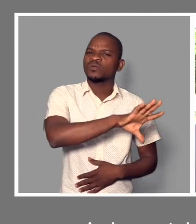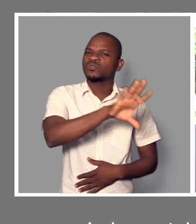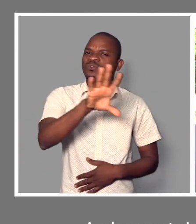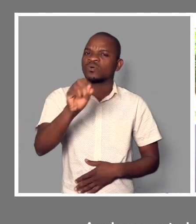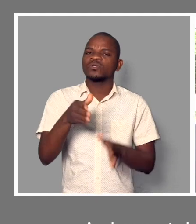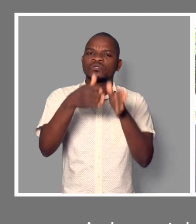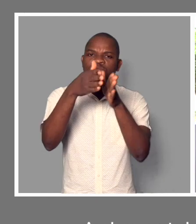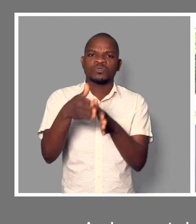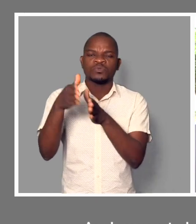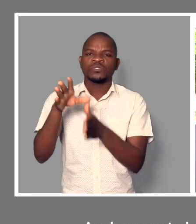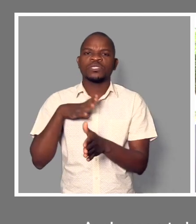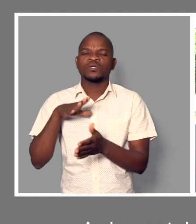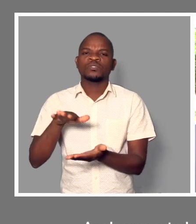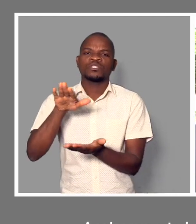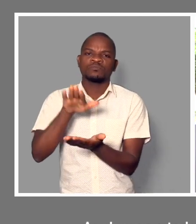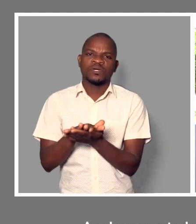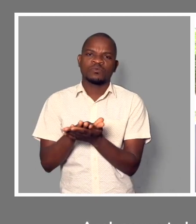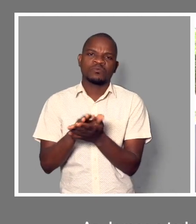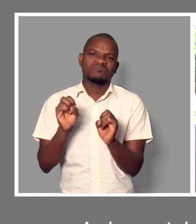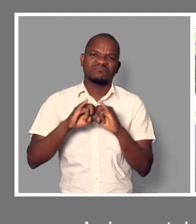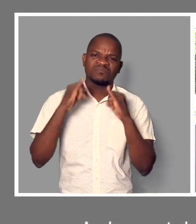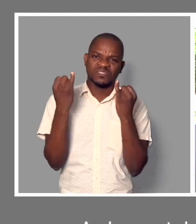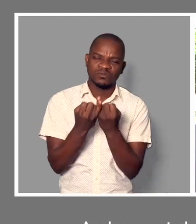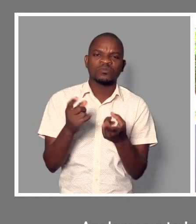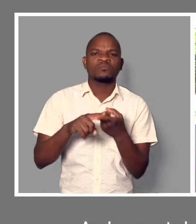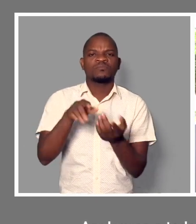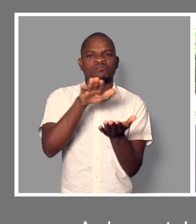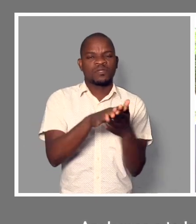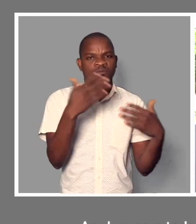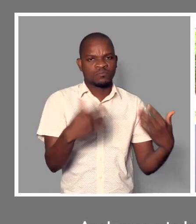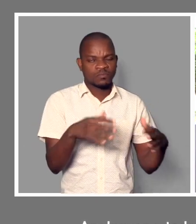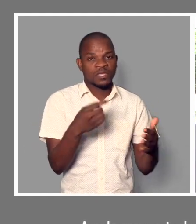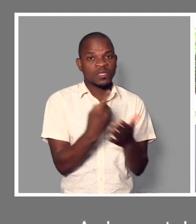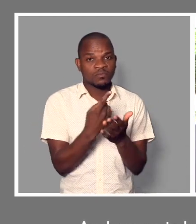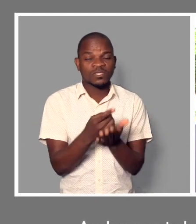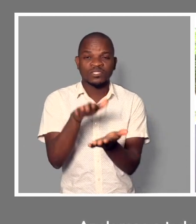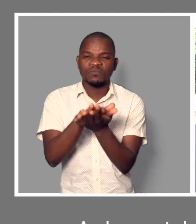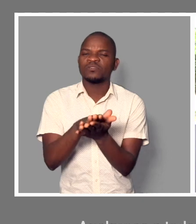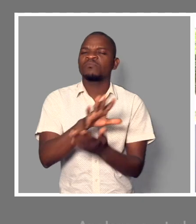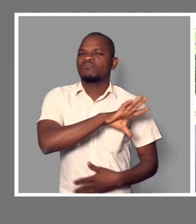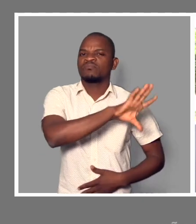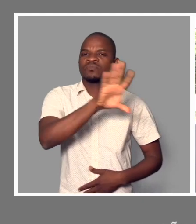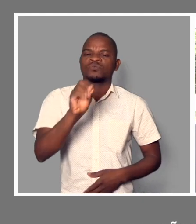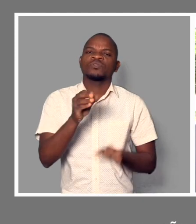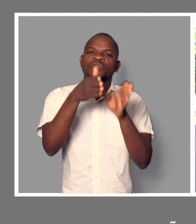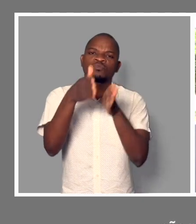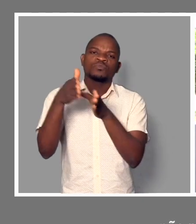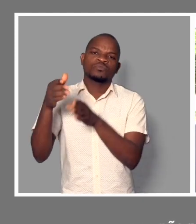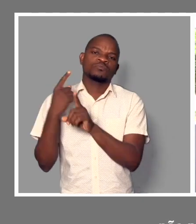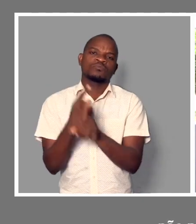infantis, tenham parques, que criem lugares que possam ser de todos. Não para ser de